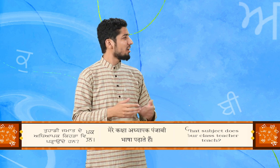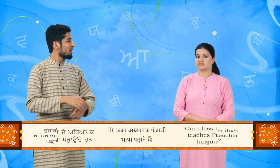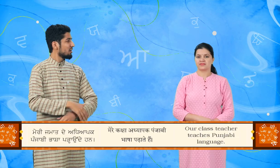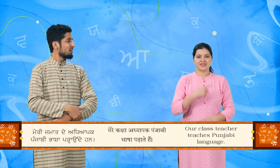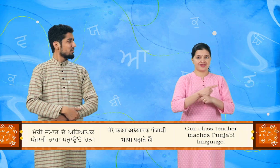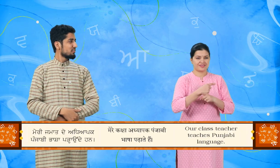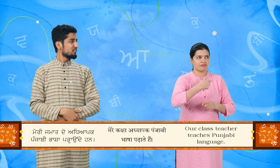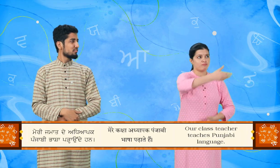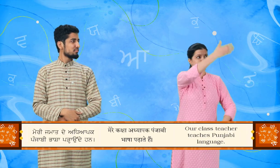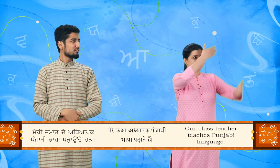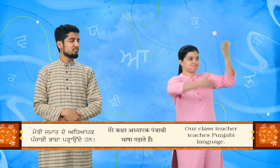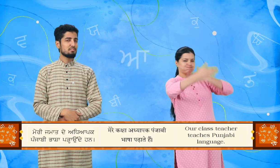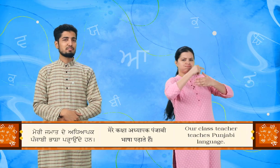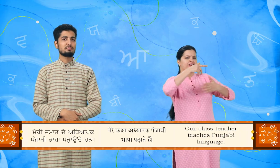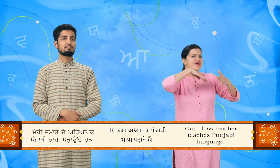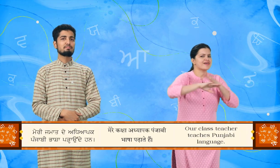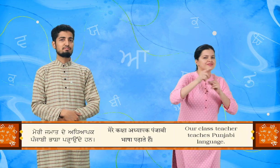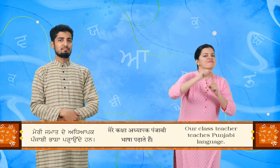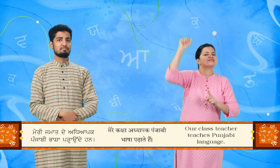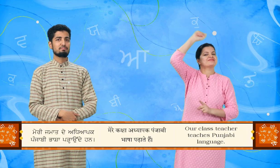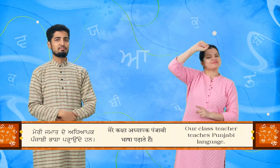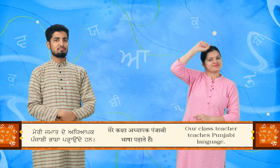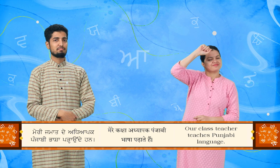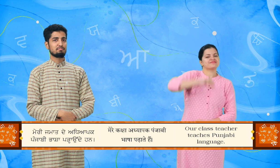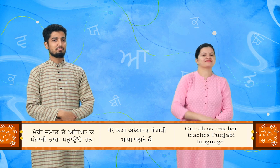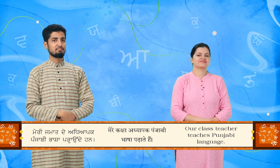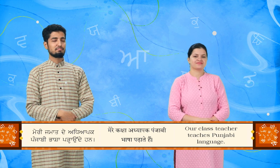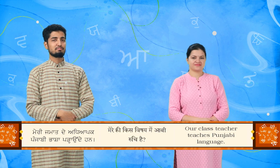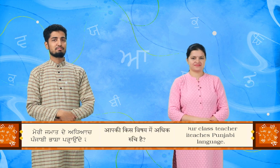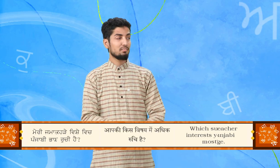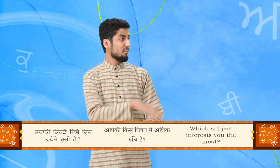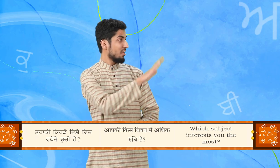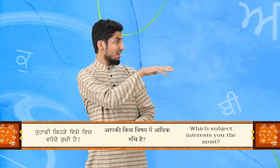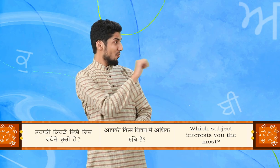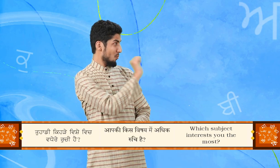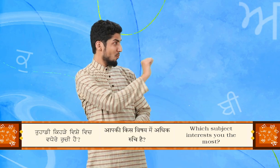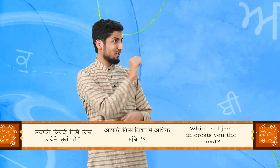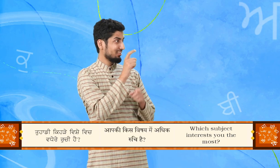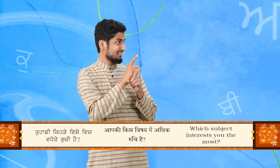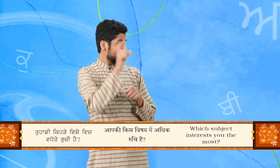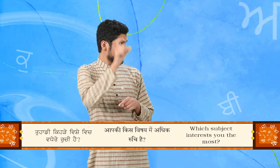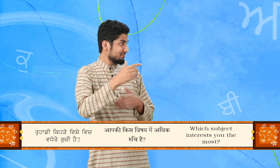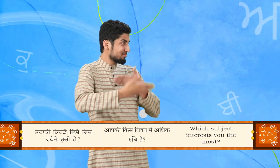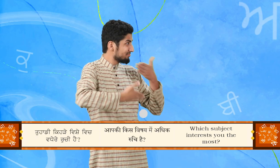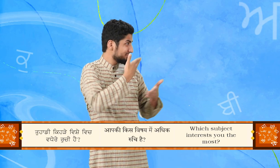मेरी जमात देओ थे आपक पंजाबी भाशा पढ़ाँ दे हाँ तोड़ी केड़े विशे विच वधेरे रुची है?